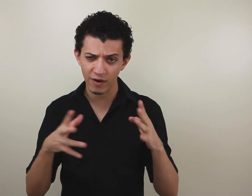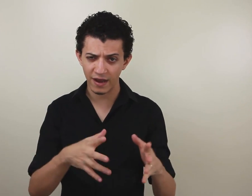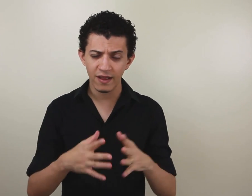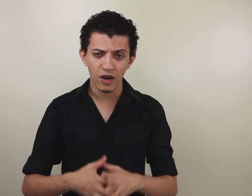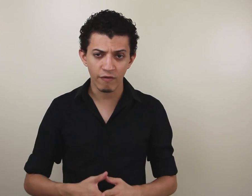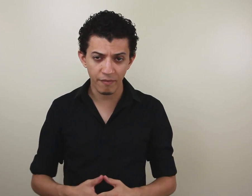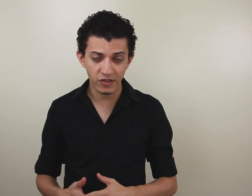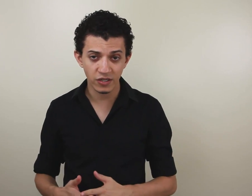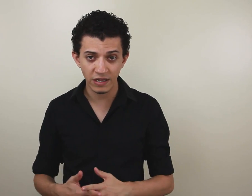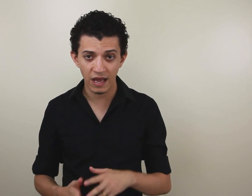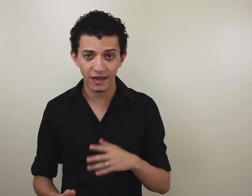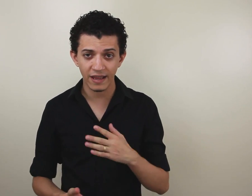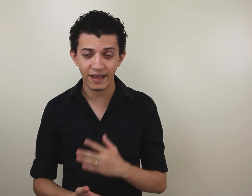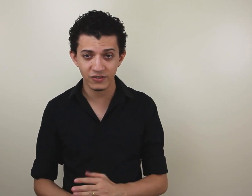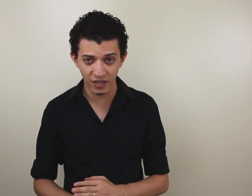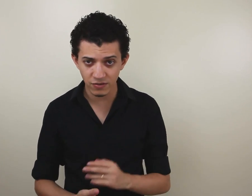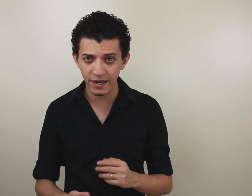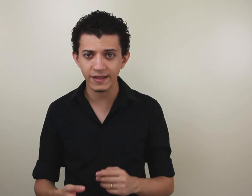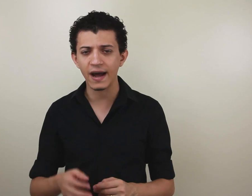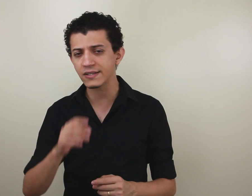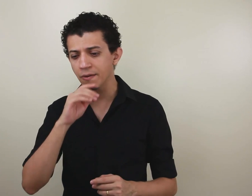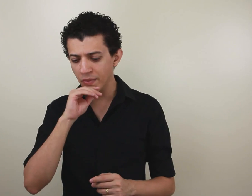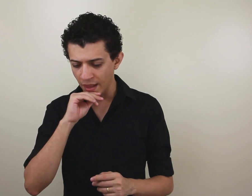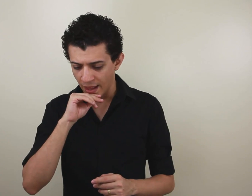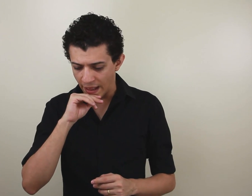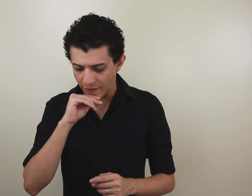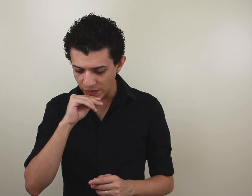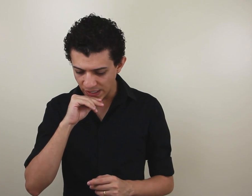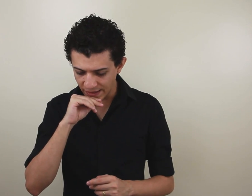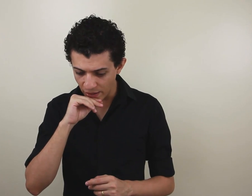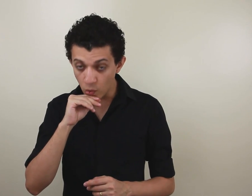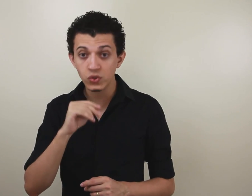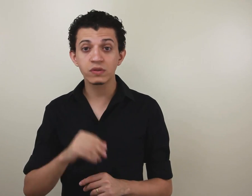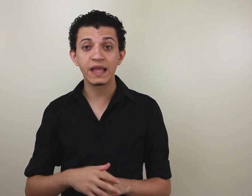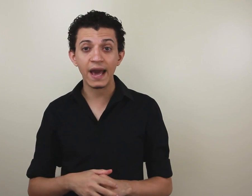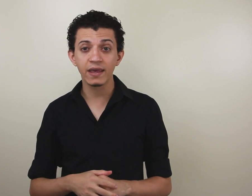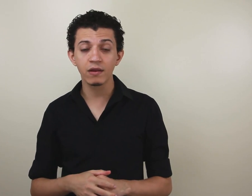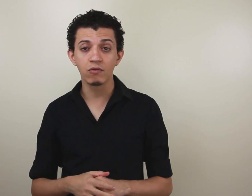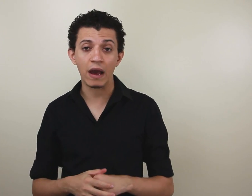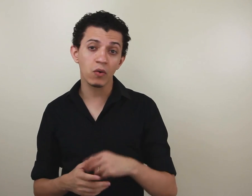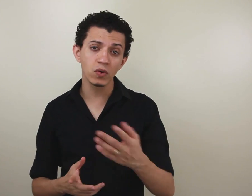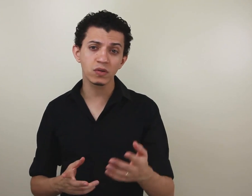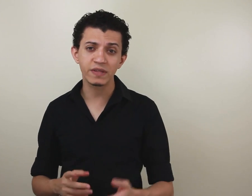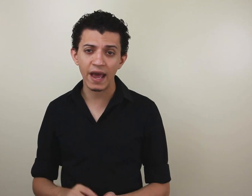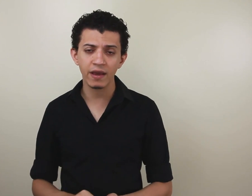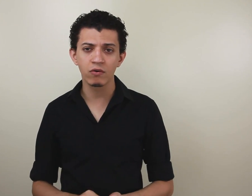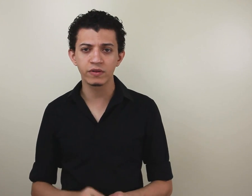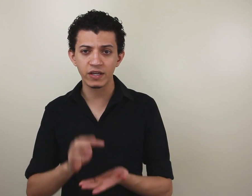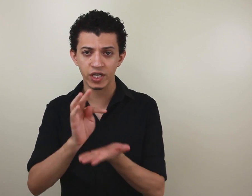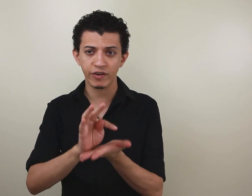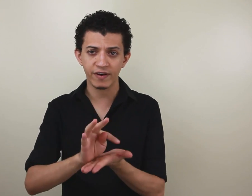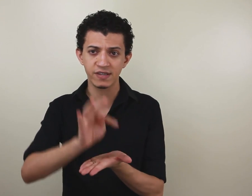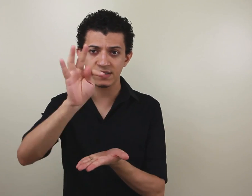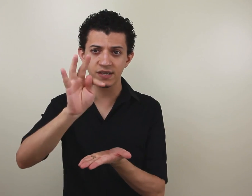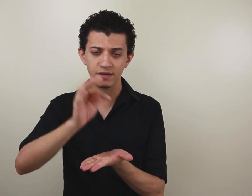focar novamente na ideia de escolaridade. Você tem curso técnico. Aí, o curso técnico, tem gente que vai fazer assim.